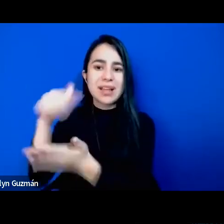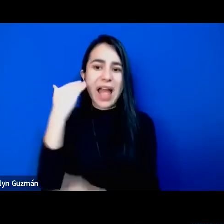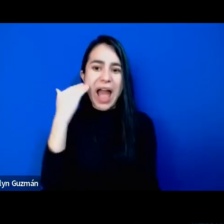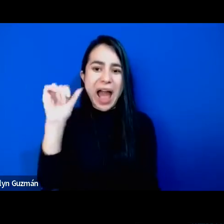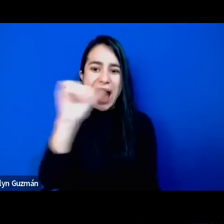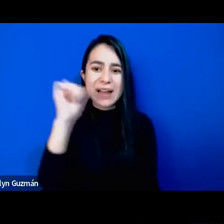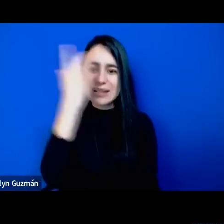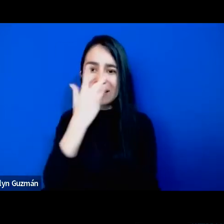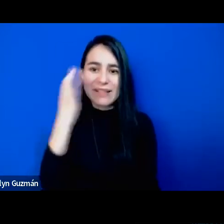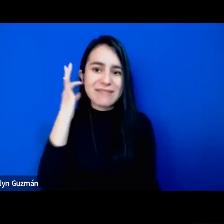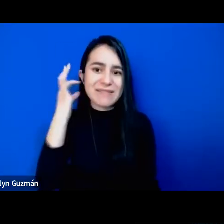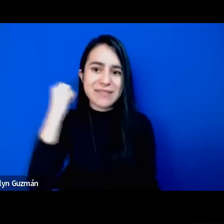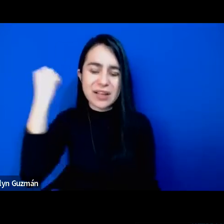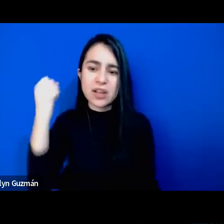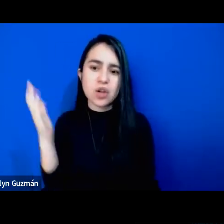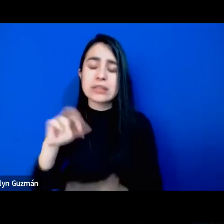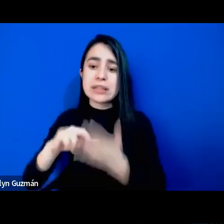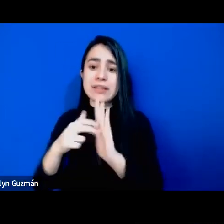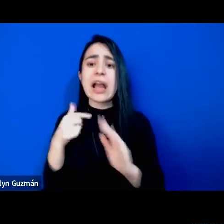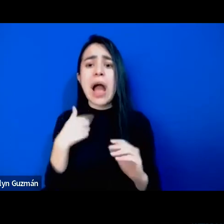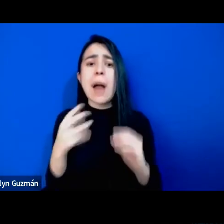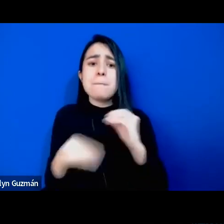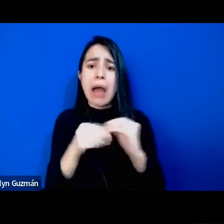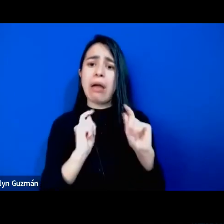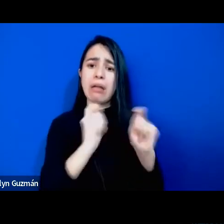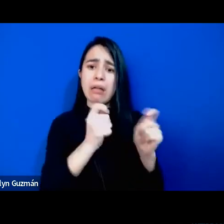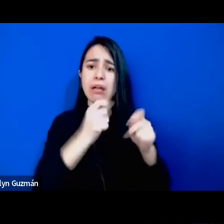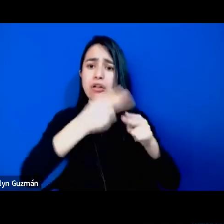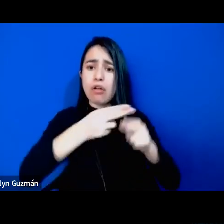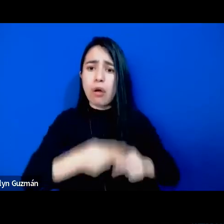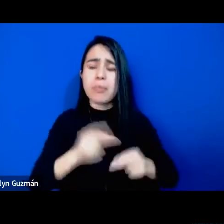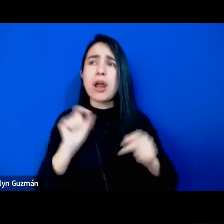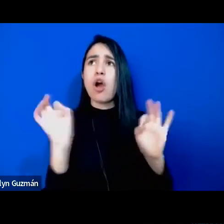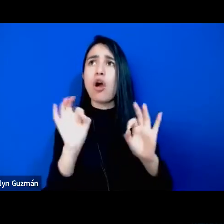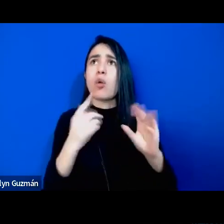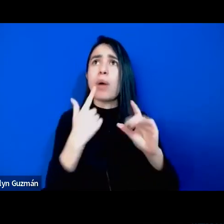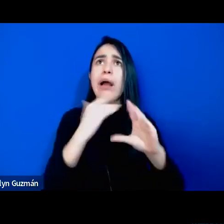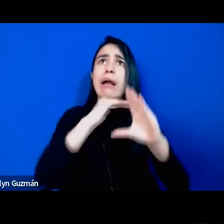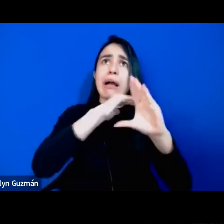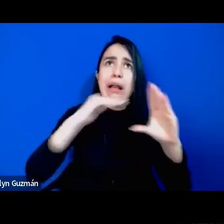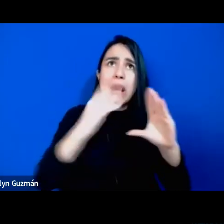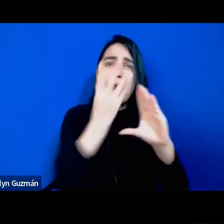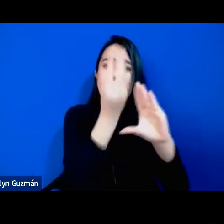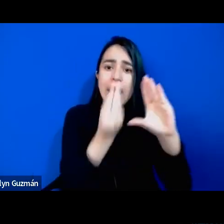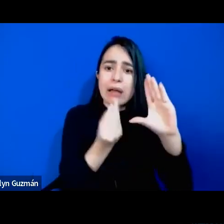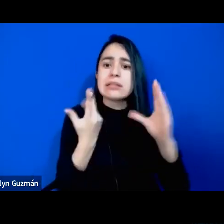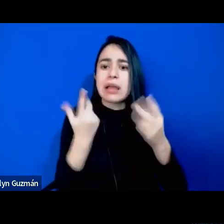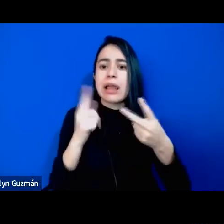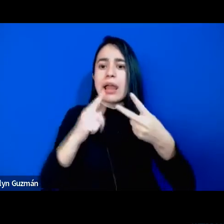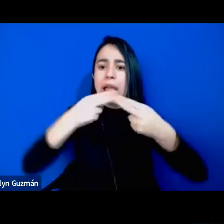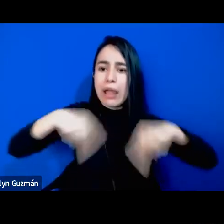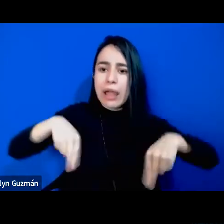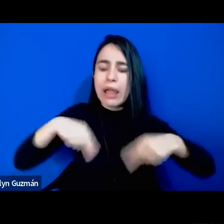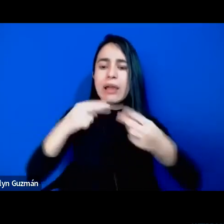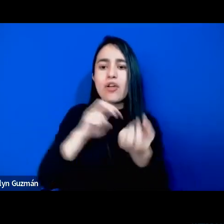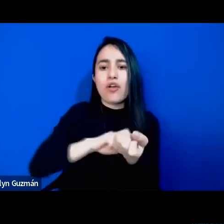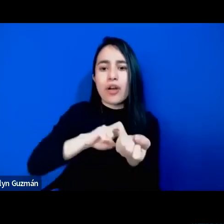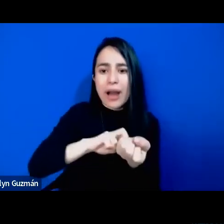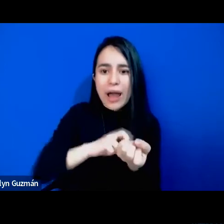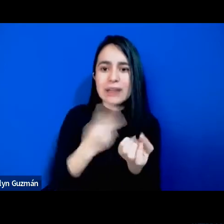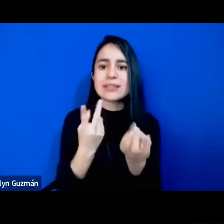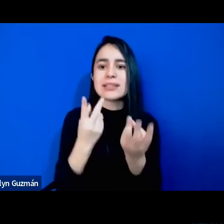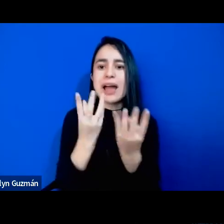negras no se trata de somar clase género race etnicidad pero es un